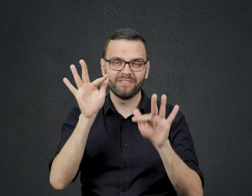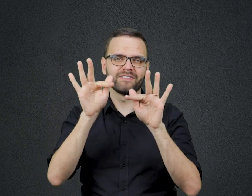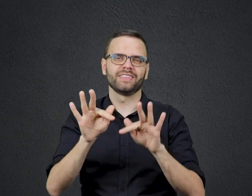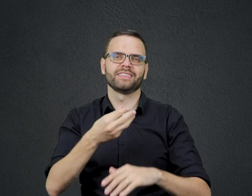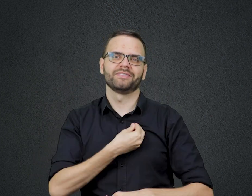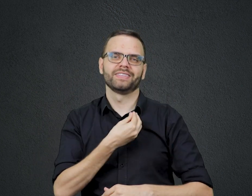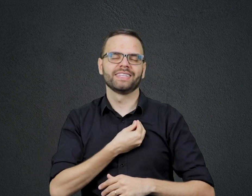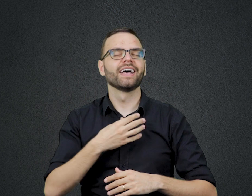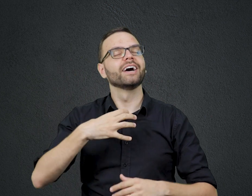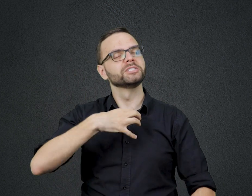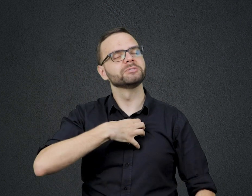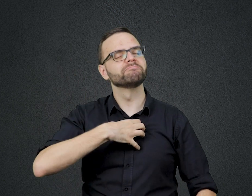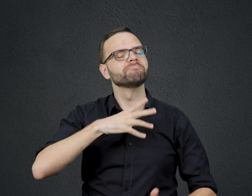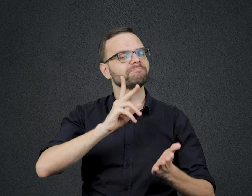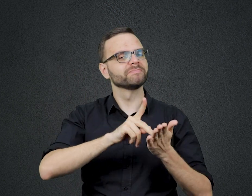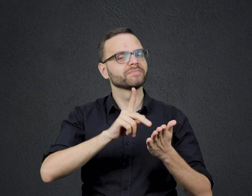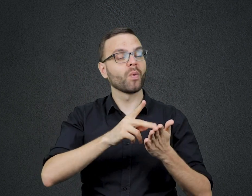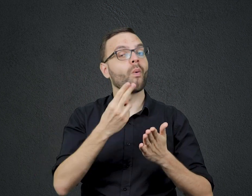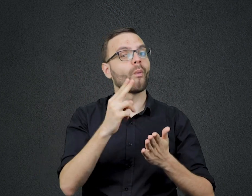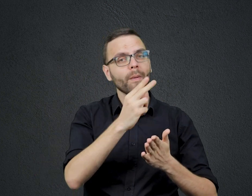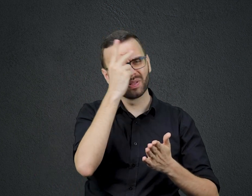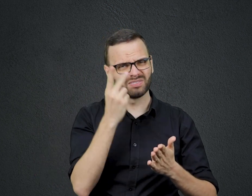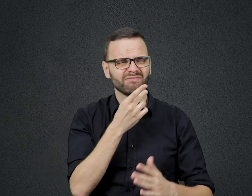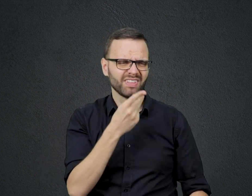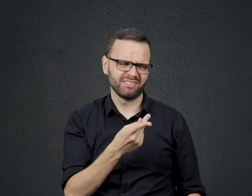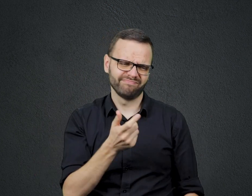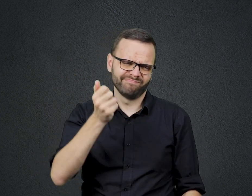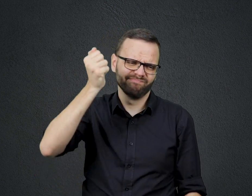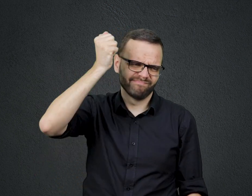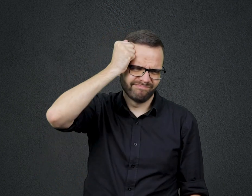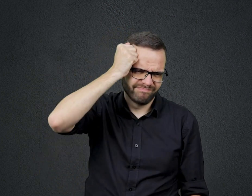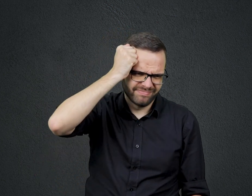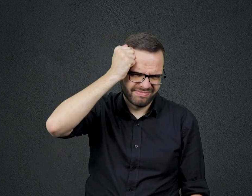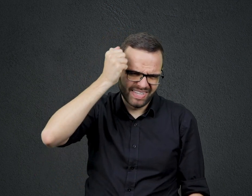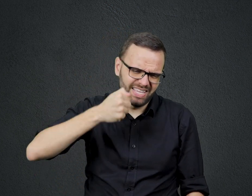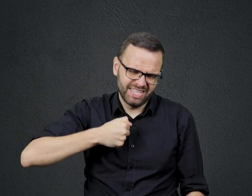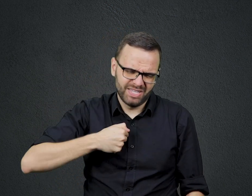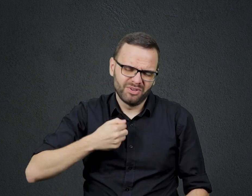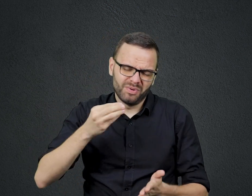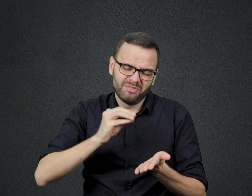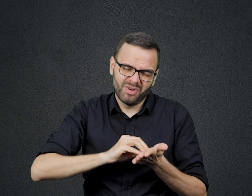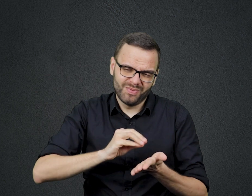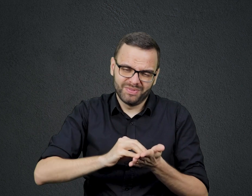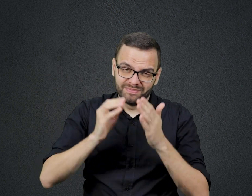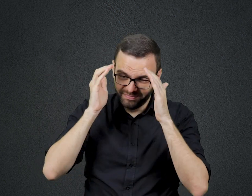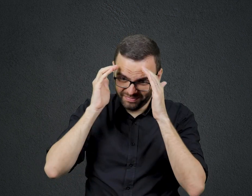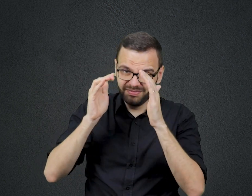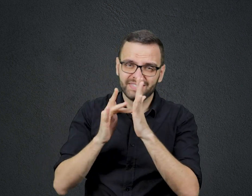Outros reconhecerão Que arrependimento não ter seguido a Jesus Pena que é tarde demais